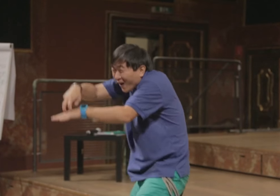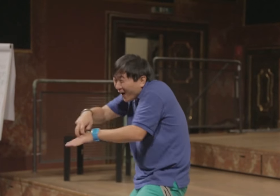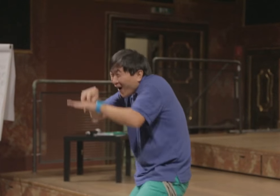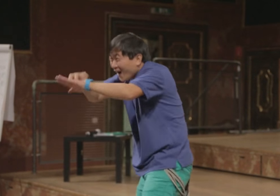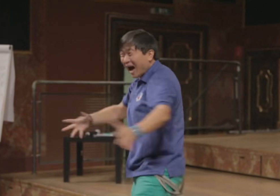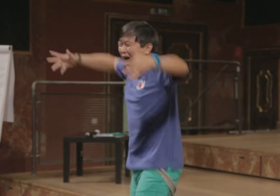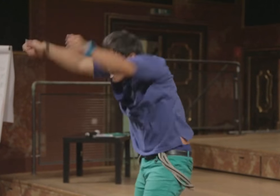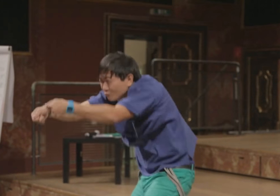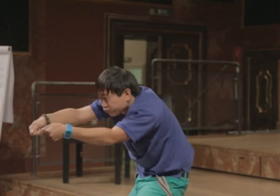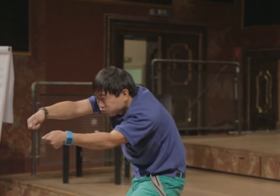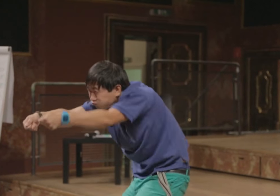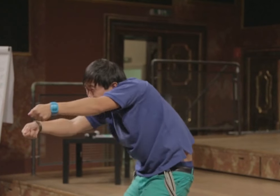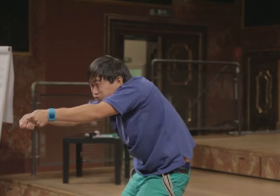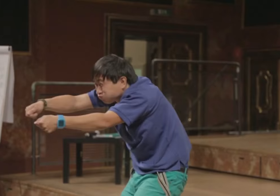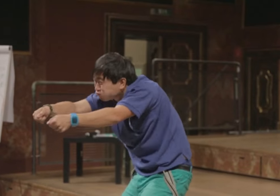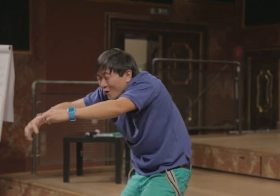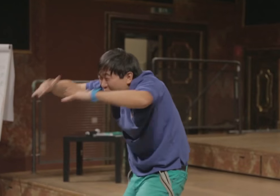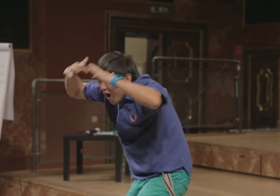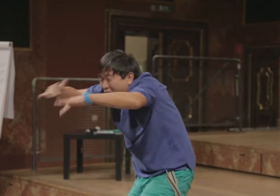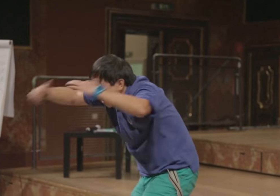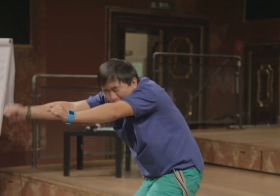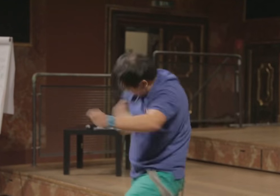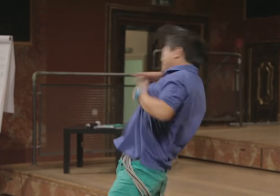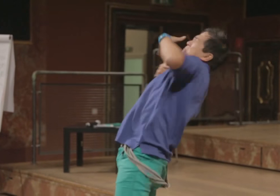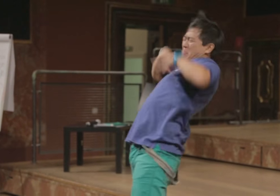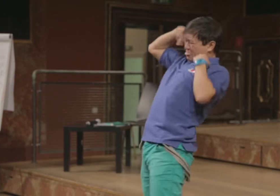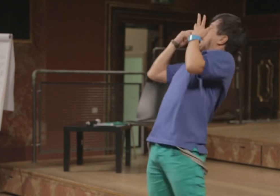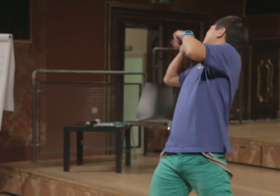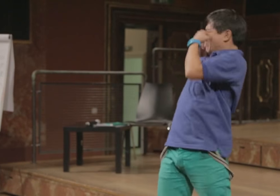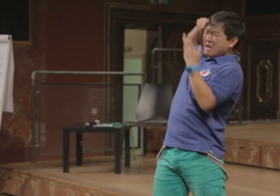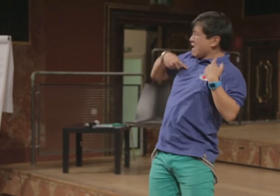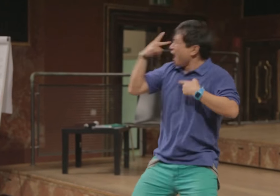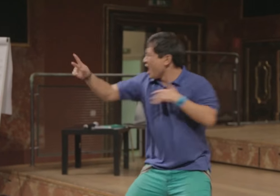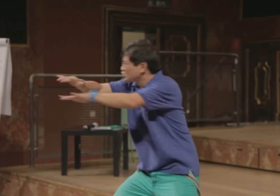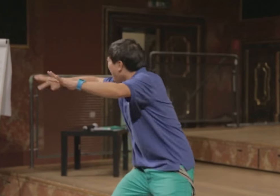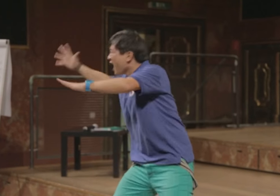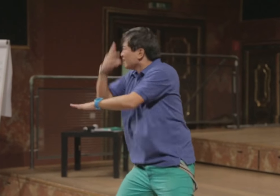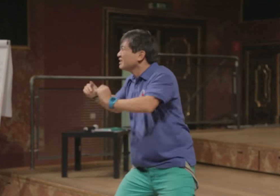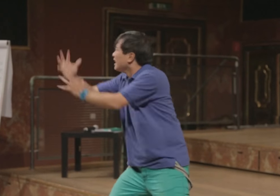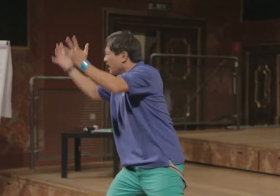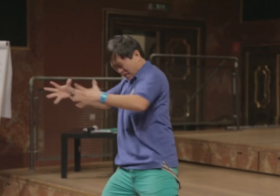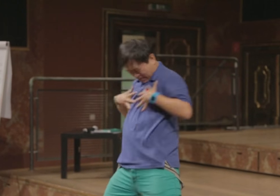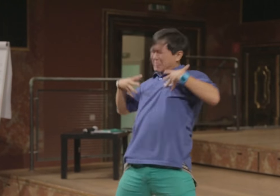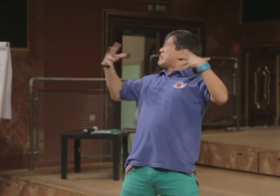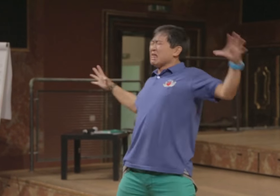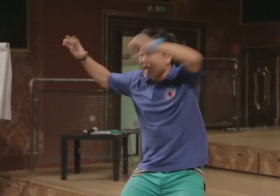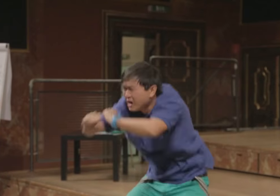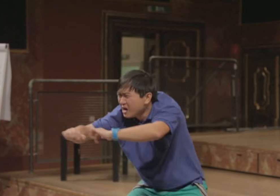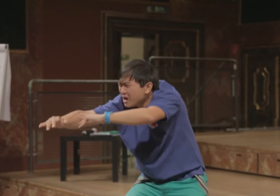Meer, Palmen, Surfer. Aber schwimmen und surfen geht bald nicht mehr. Der Müll, der Dreck, der in einem ins Gesicht fließt,